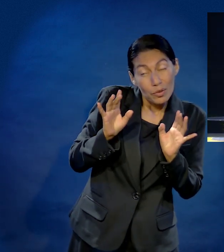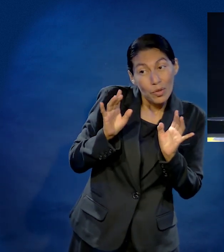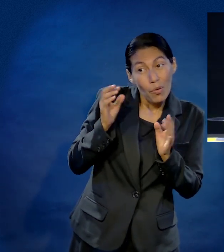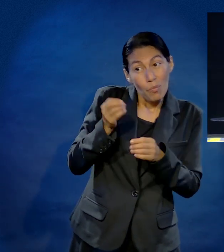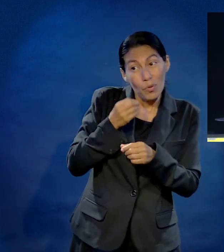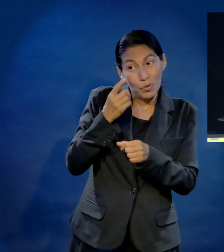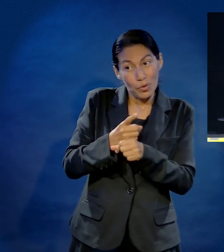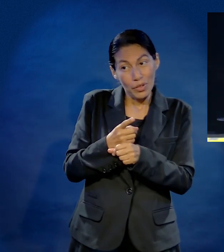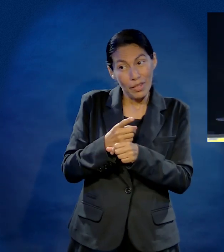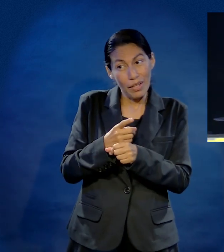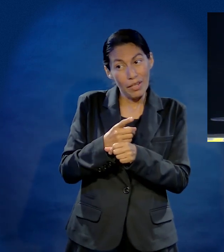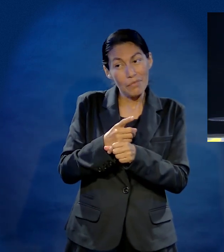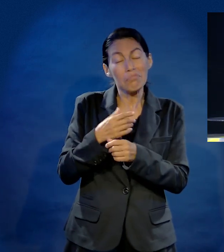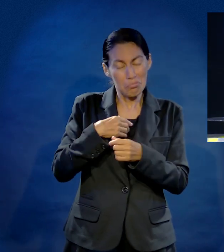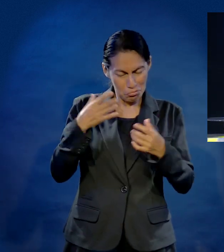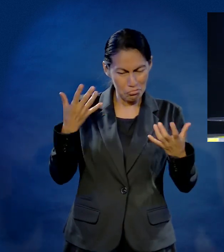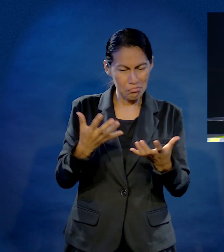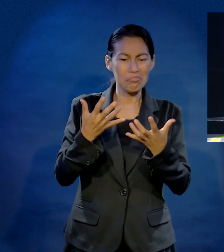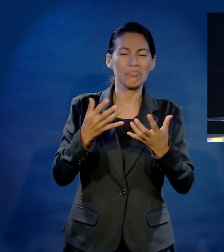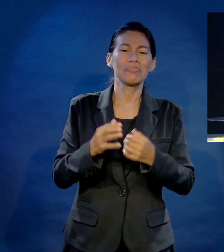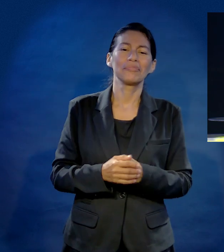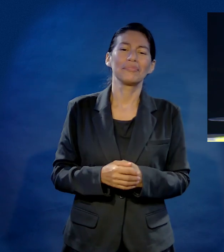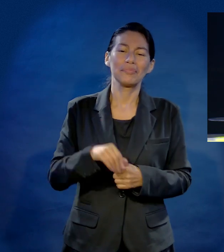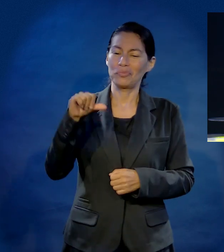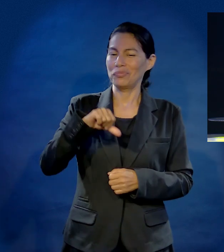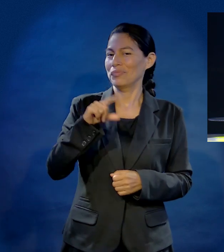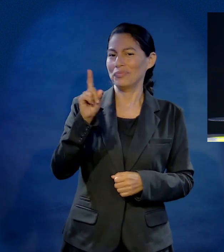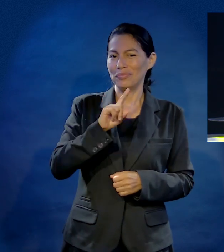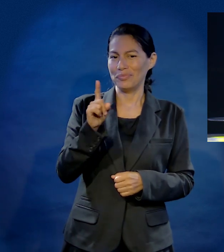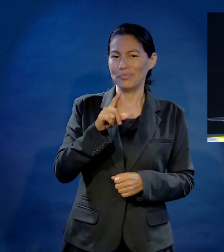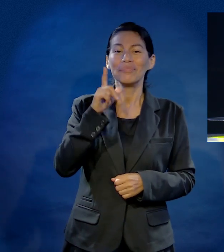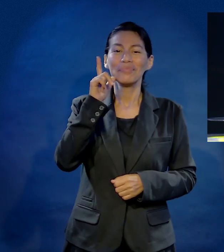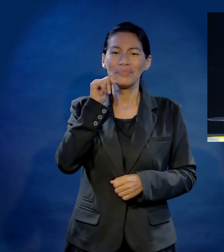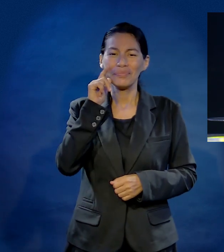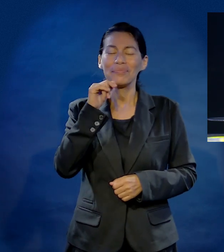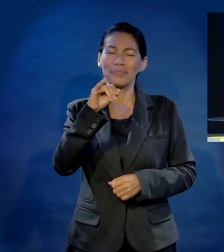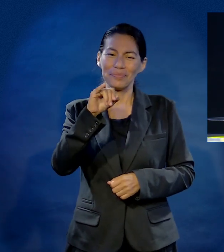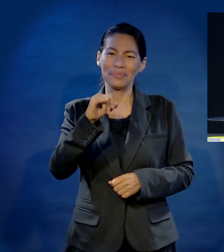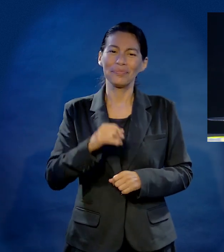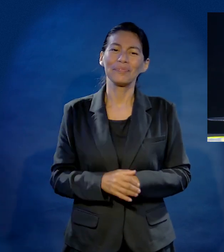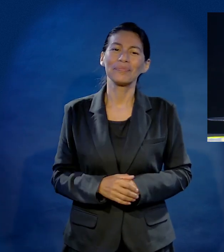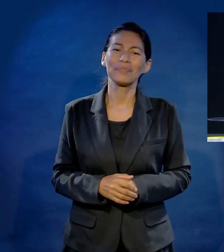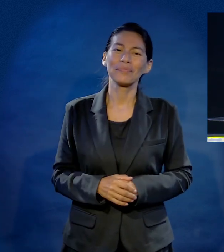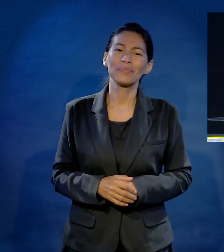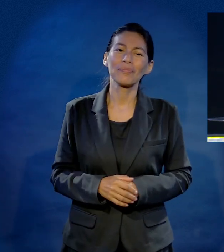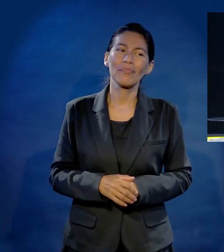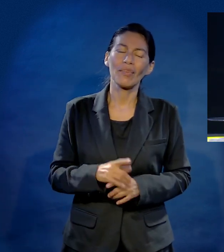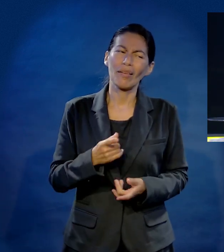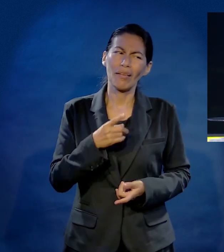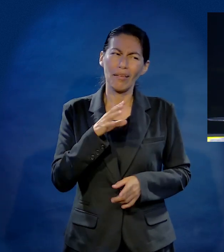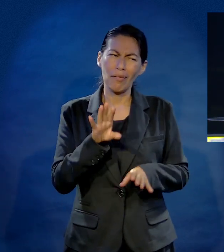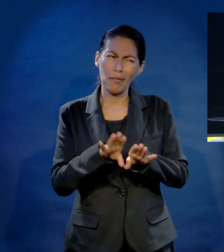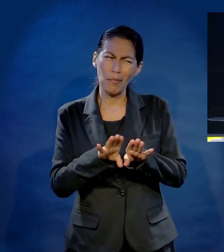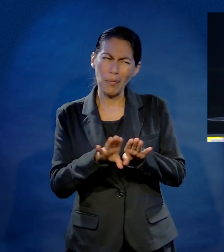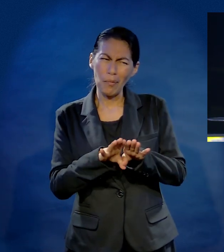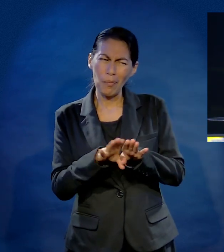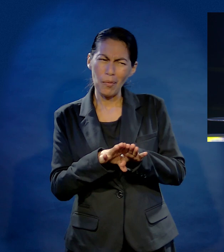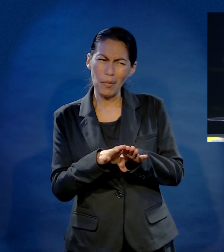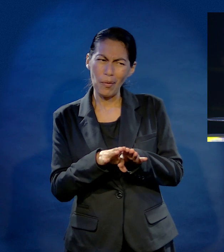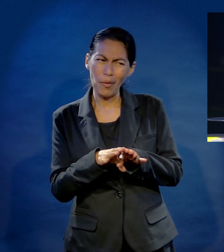hacer, pero no va a ser hoy. Eso va ser mañana. Descubrí que antes de ver técnicas y cosas y